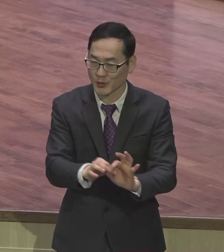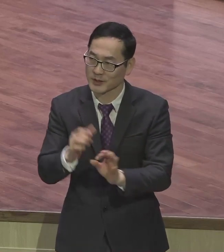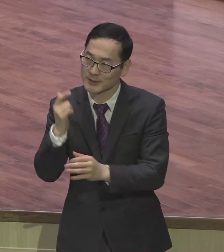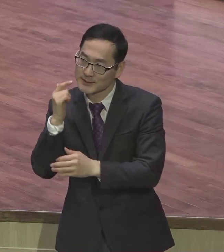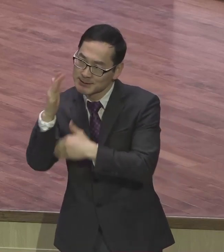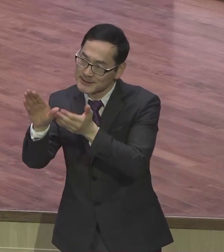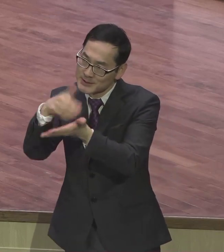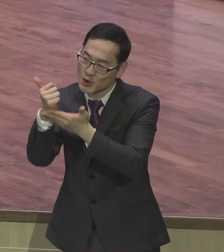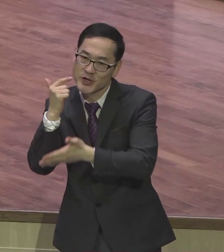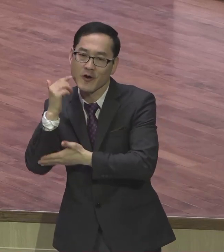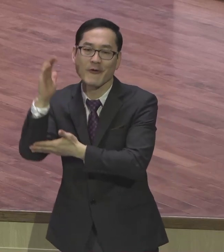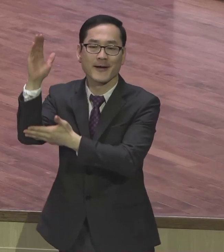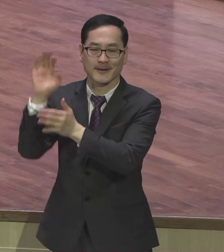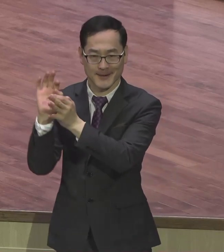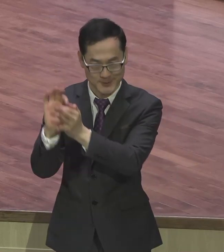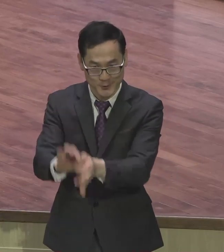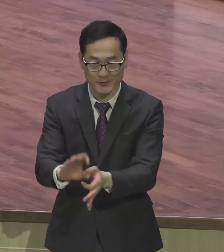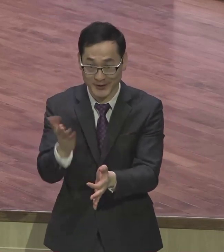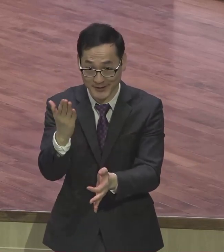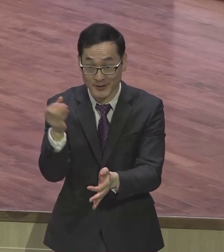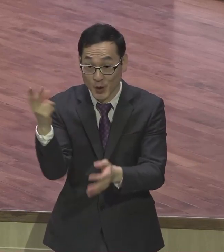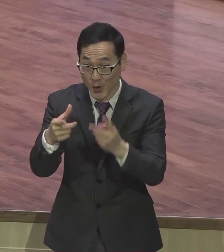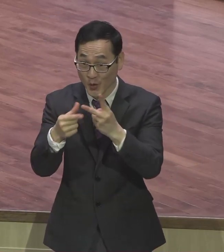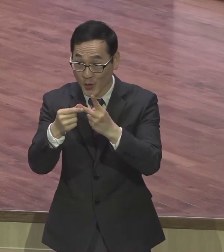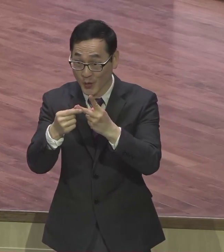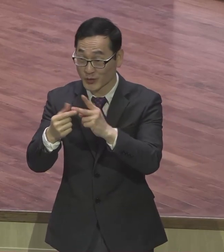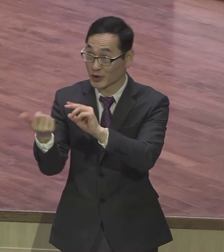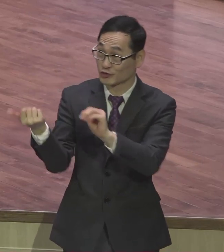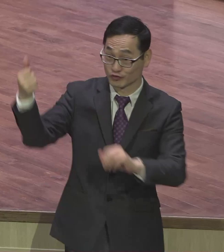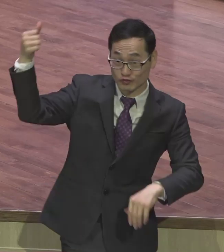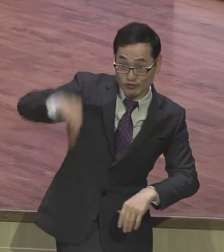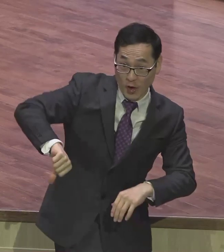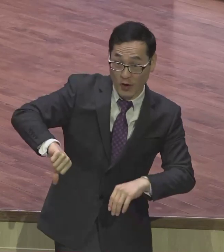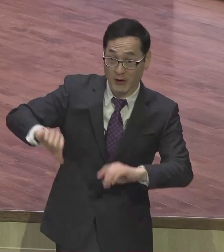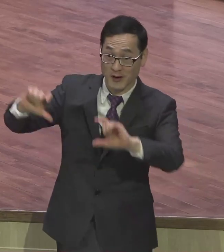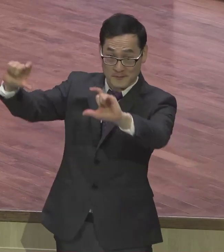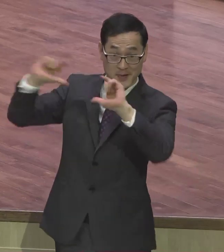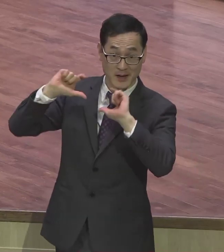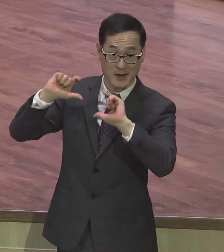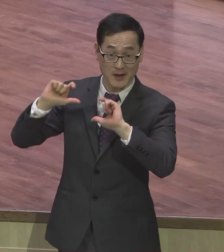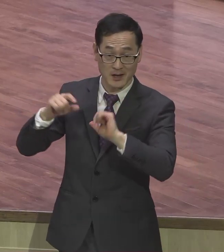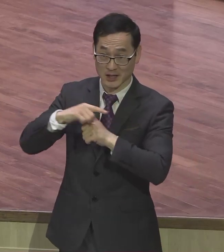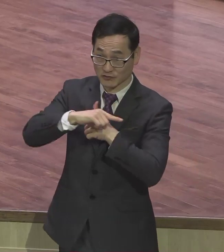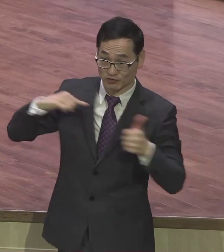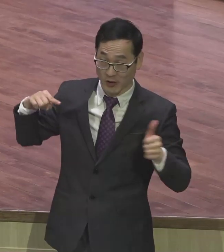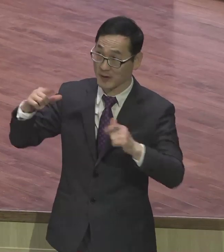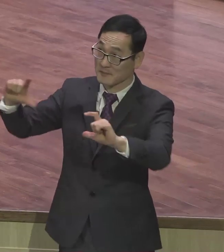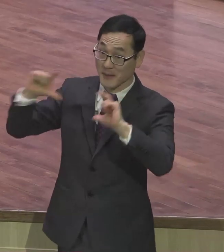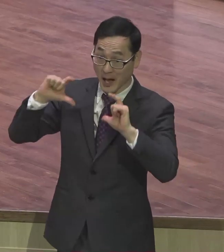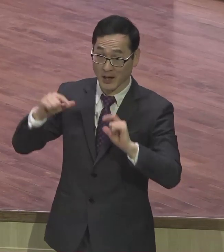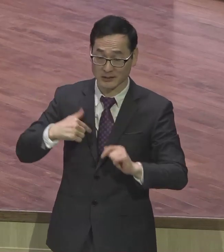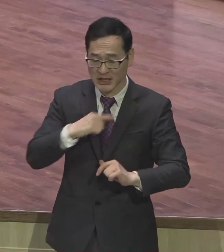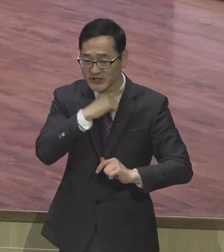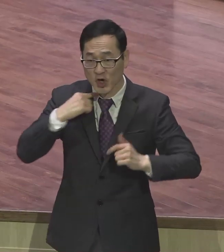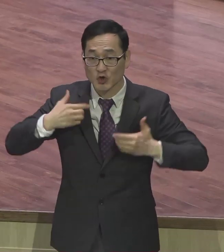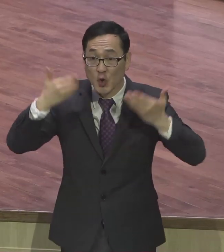또 다른 한편으로 사형이 선고되면 사형이 선고되면 순교를 통해서 그리스도를